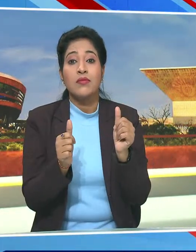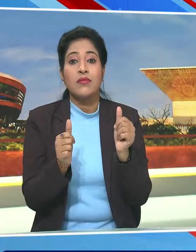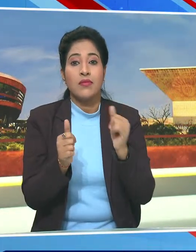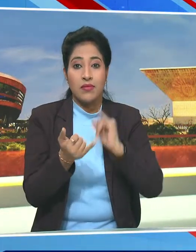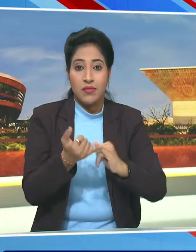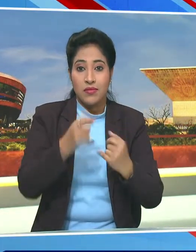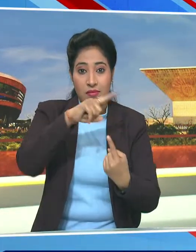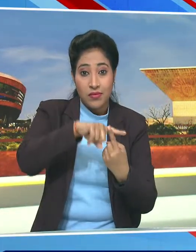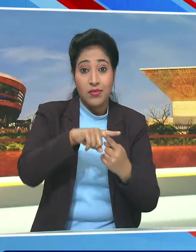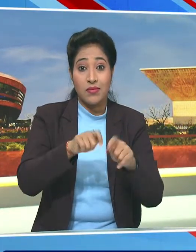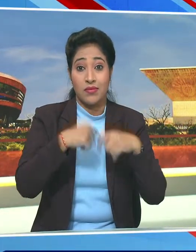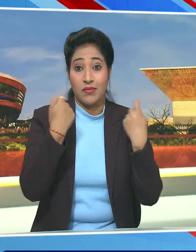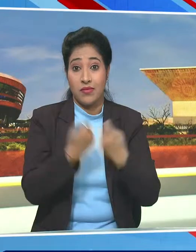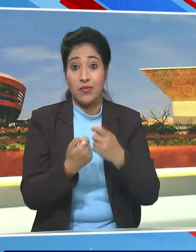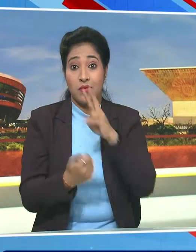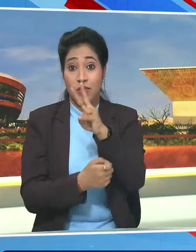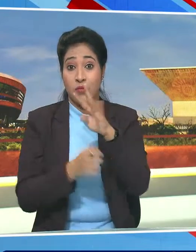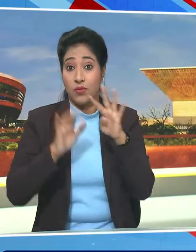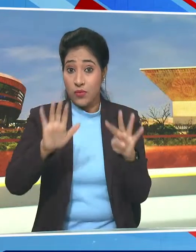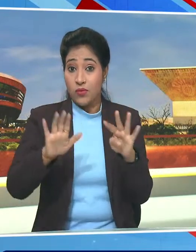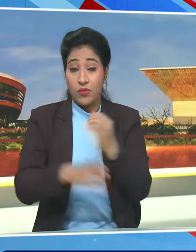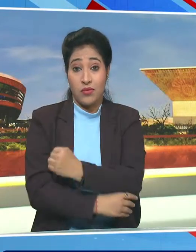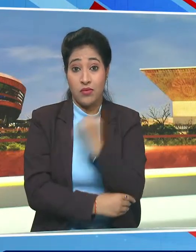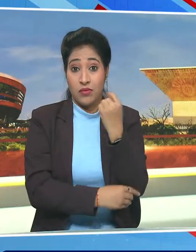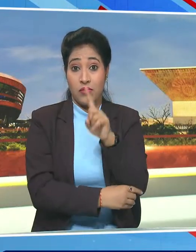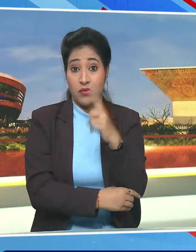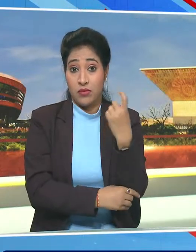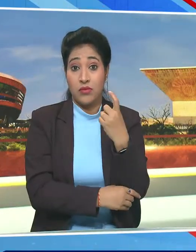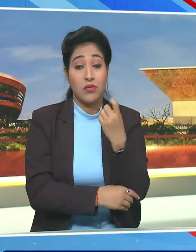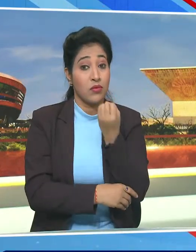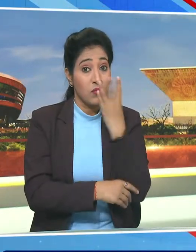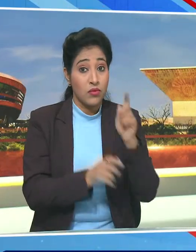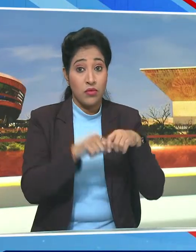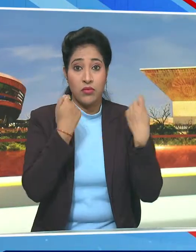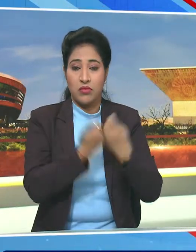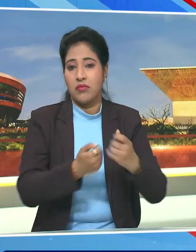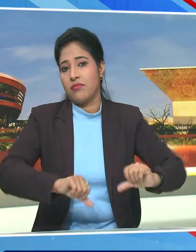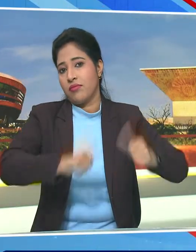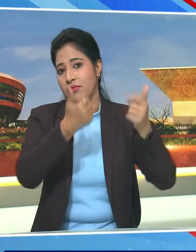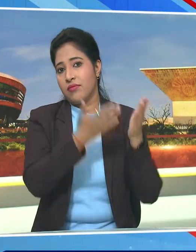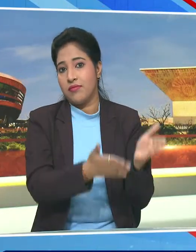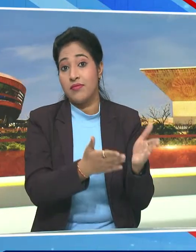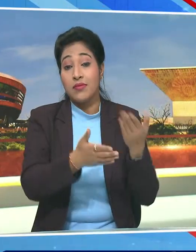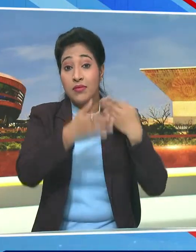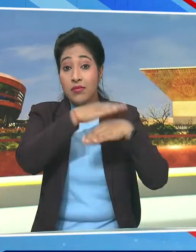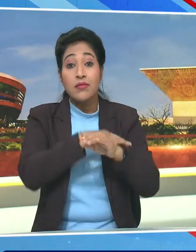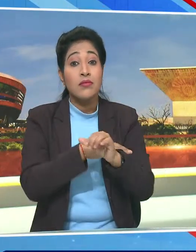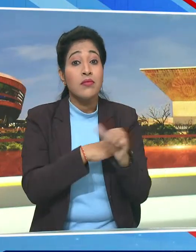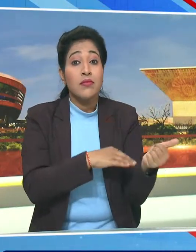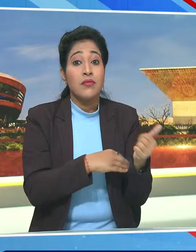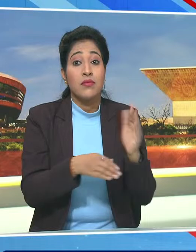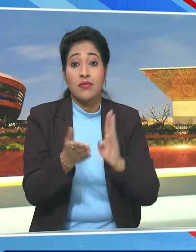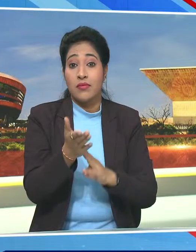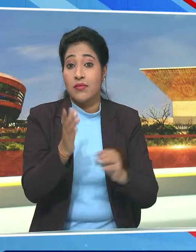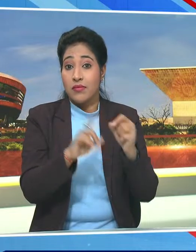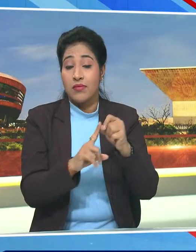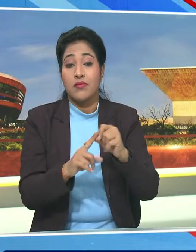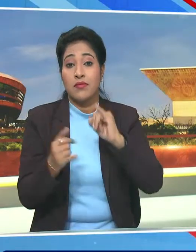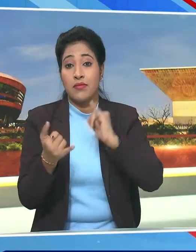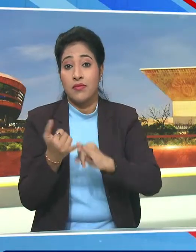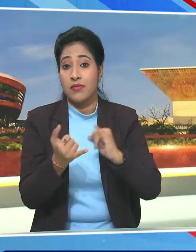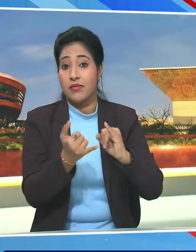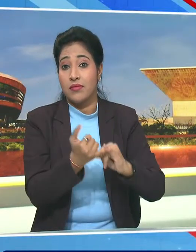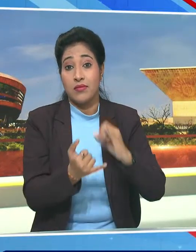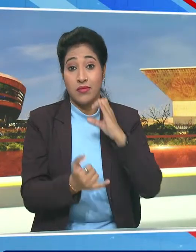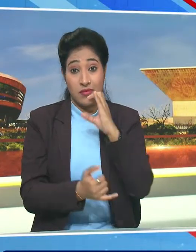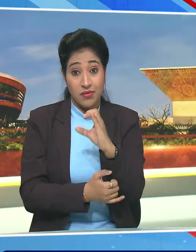जाती वाली 29 सीटों में से 17 पर भाजबा विजय रही इसके अलावा मध्य प्रदेश में